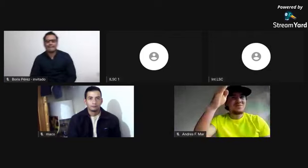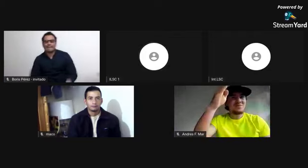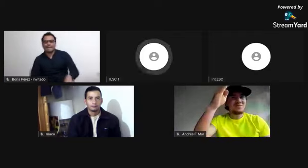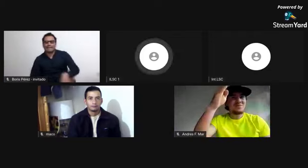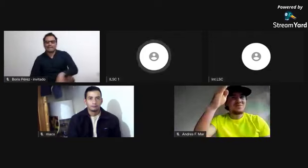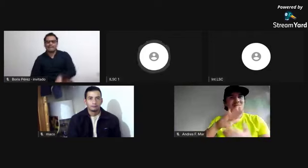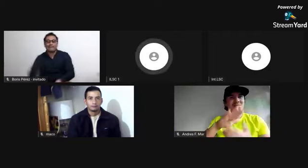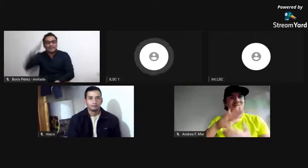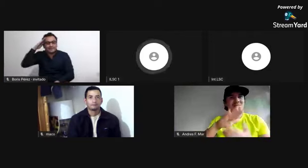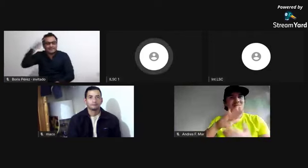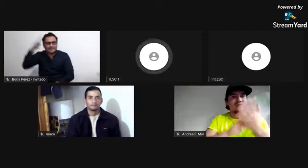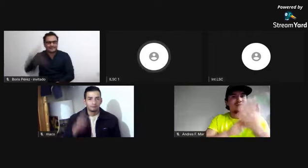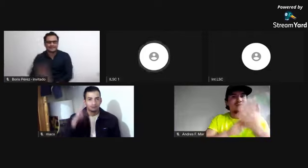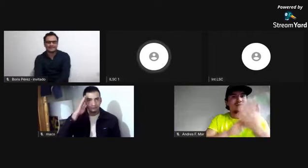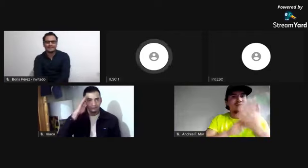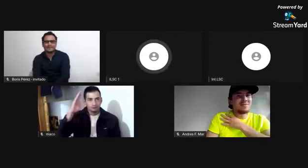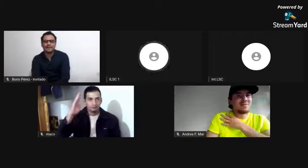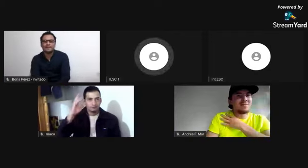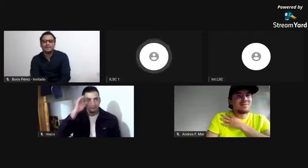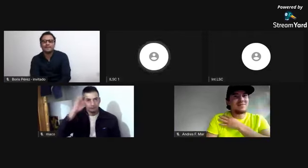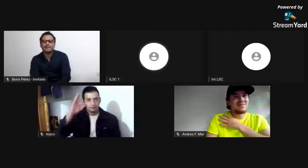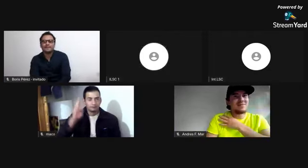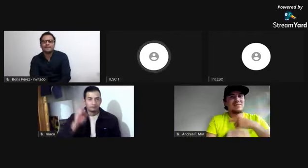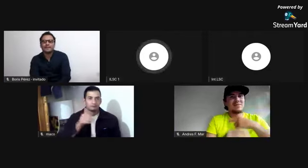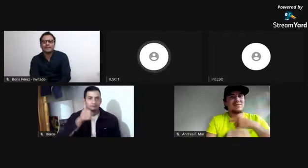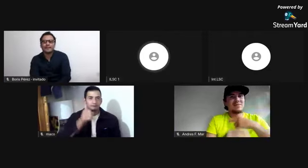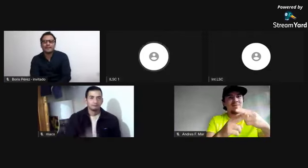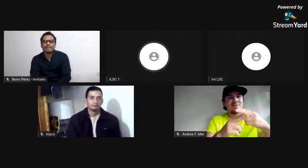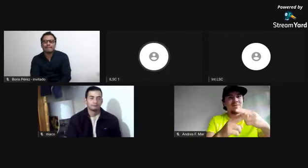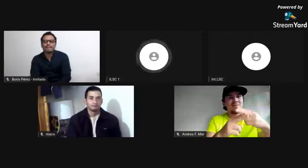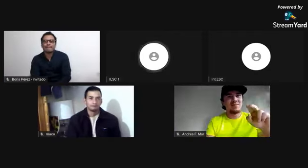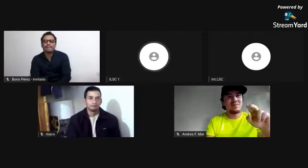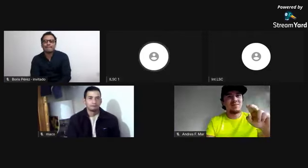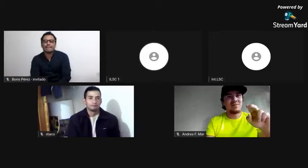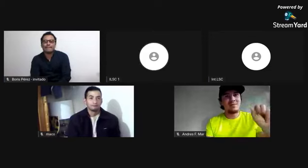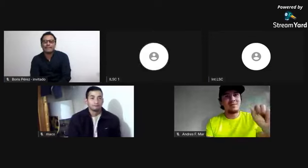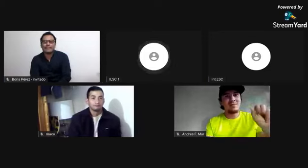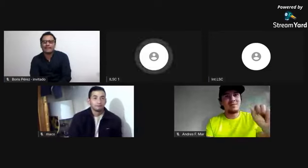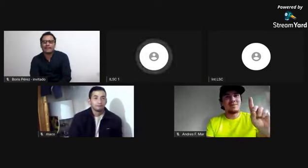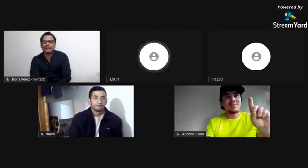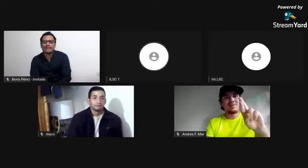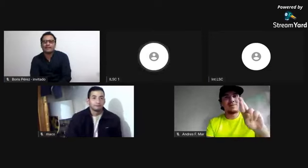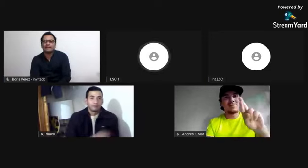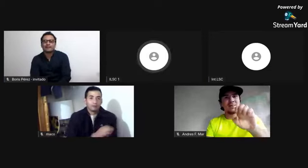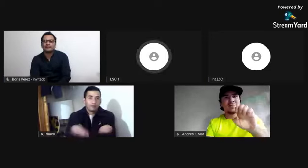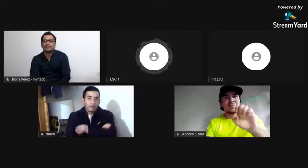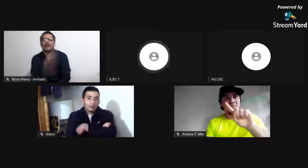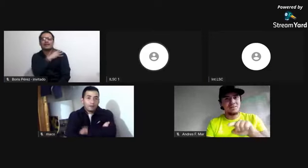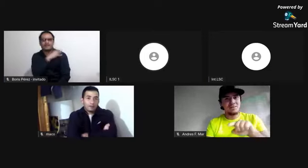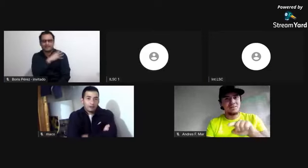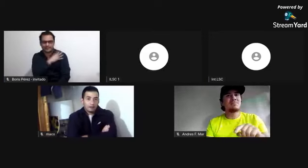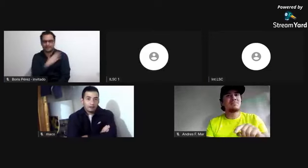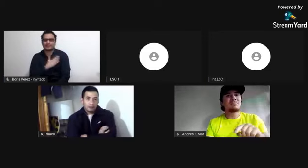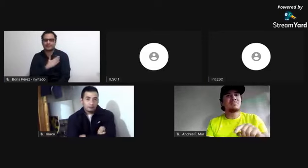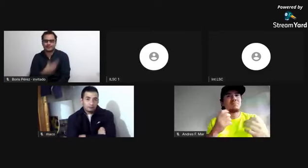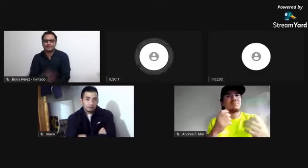Bueno, me presento, mucho gusto, esta es mi seña, me llamo